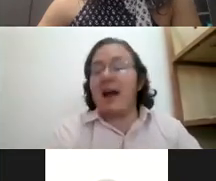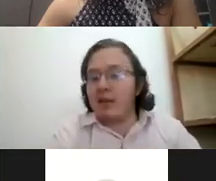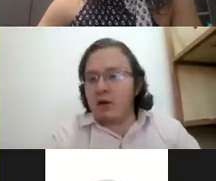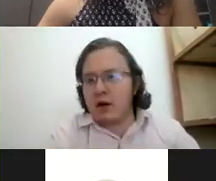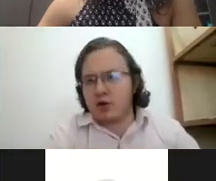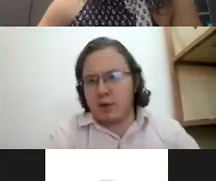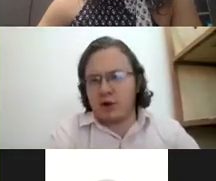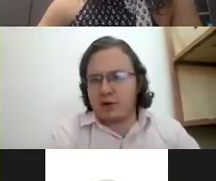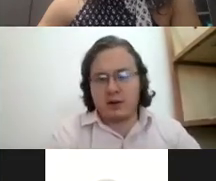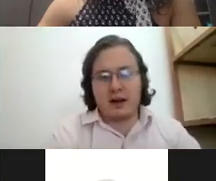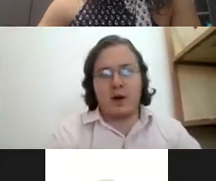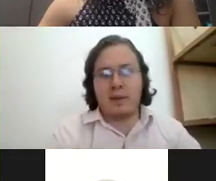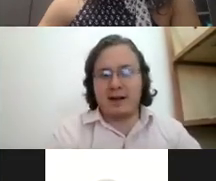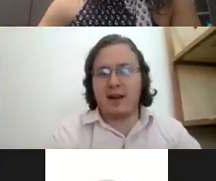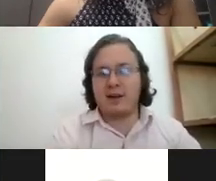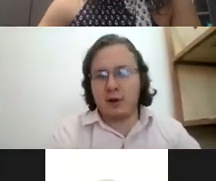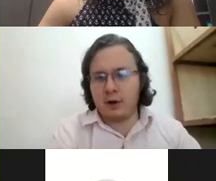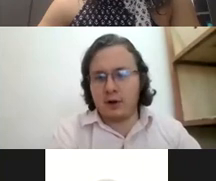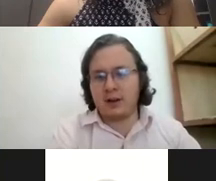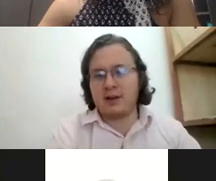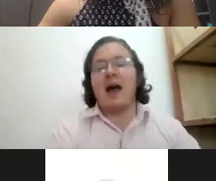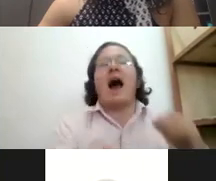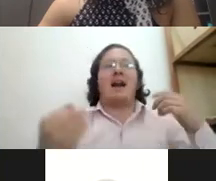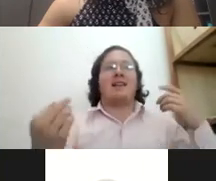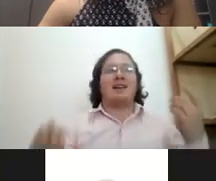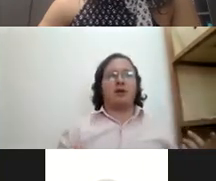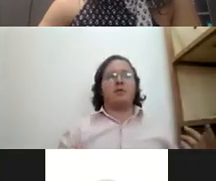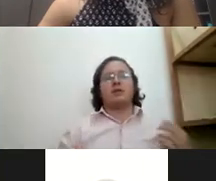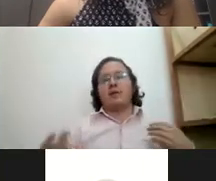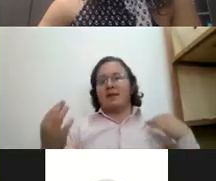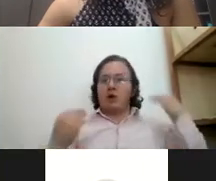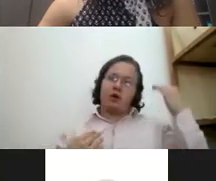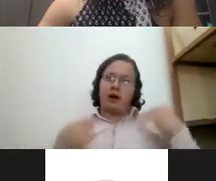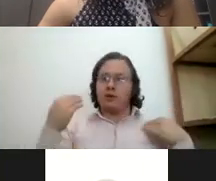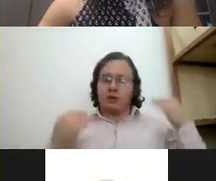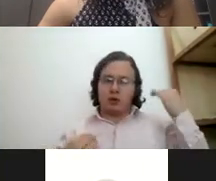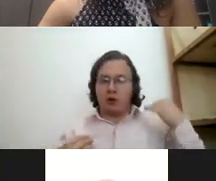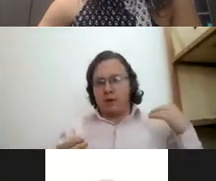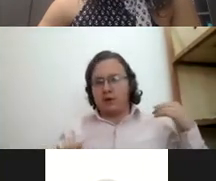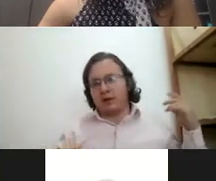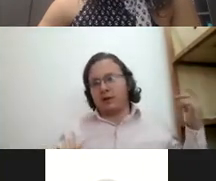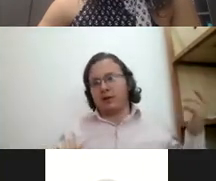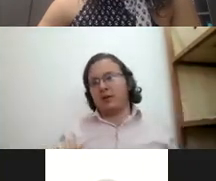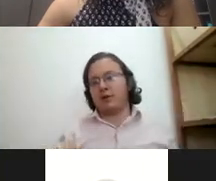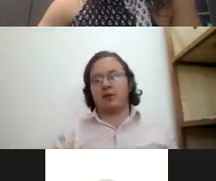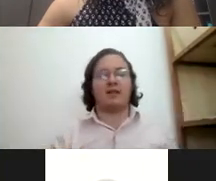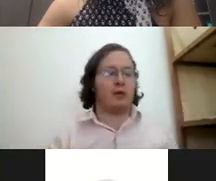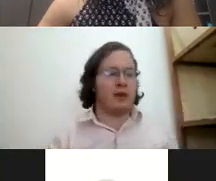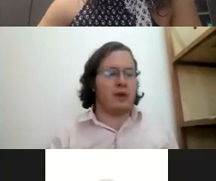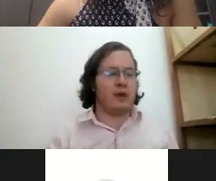gritando, ni mucho menos lo que pasa es que es sordo. Entonces, al ser sordo, pues, a veces no controlamos nuestro tono de voz. No sé si ustedes hagan